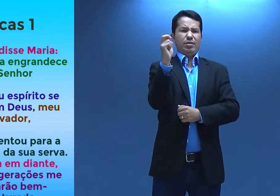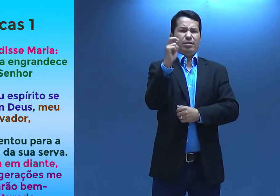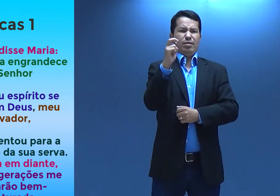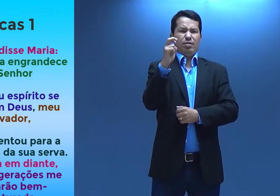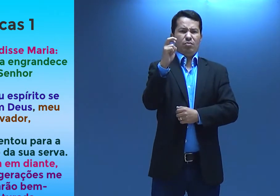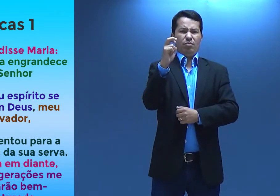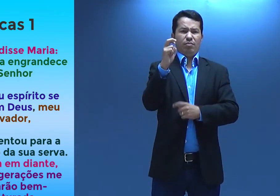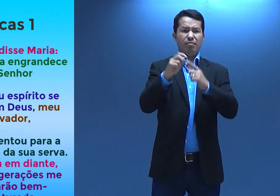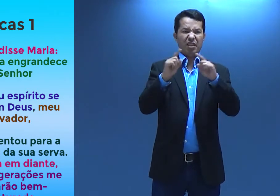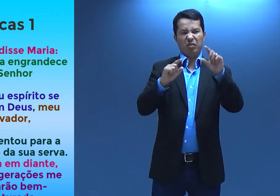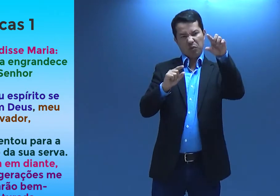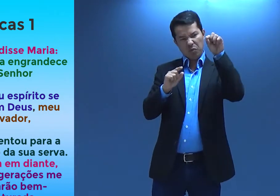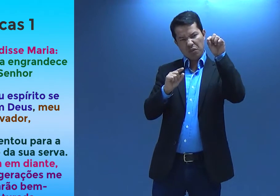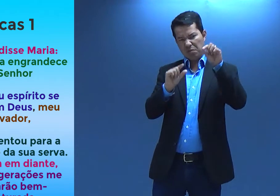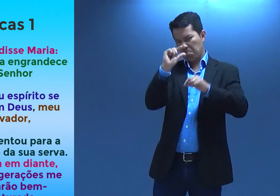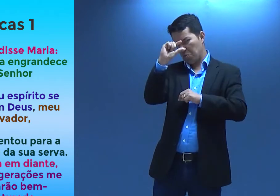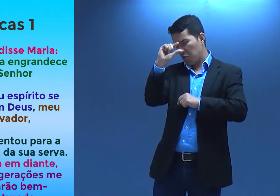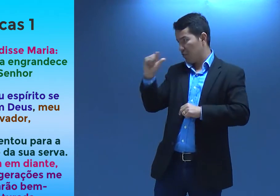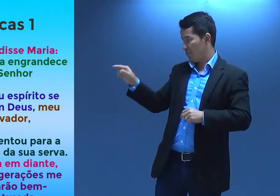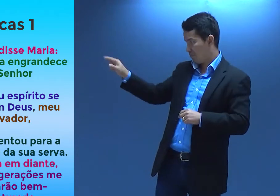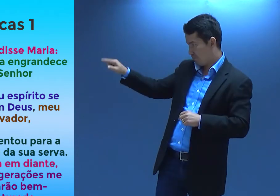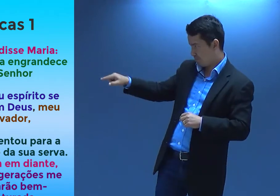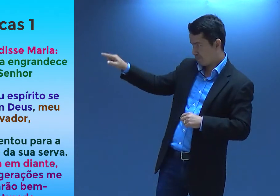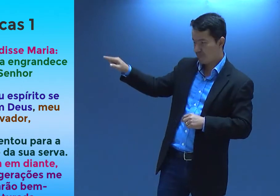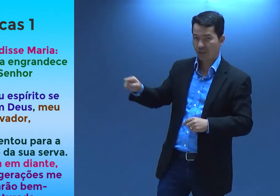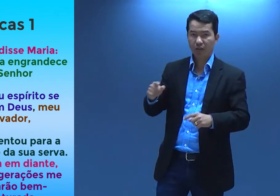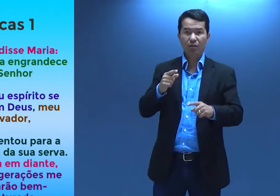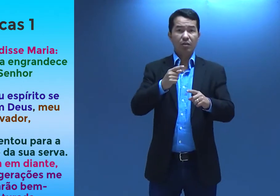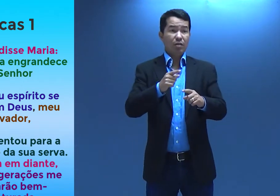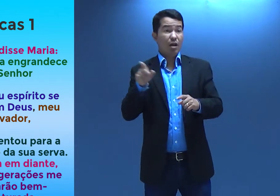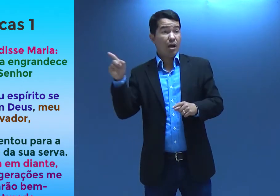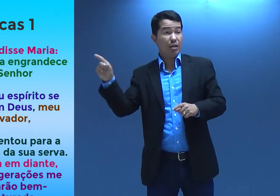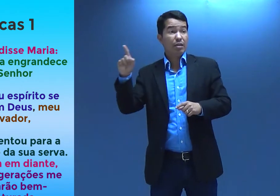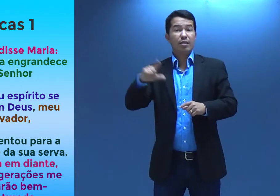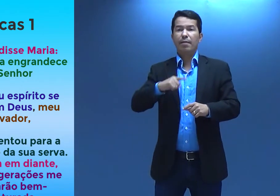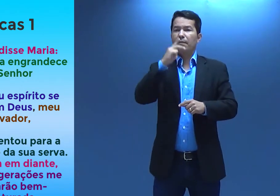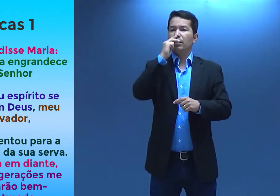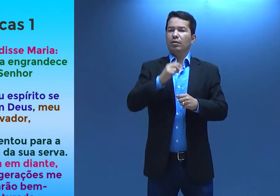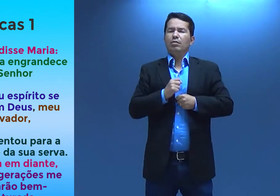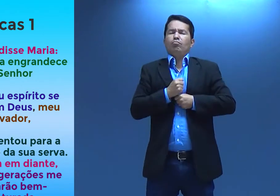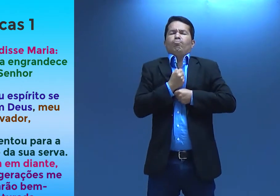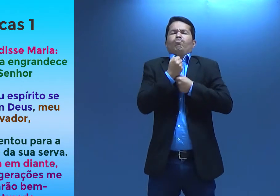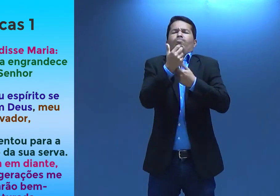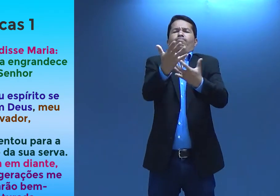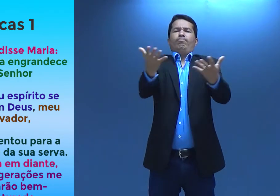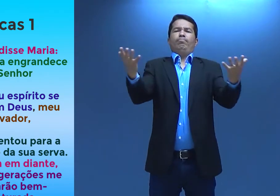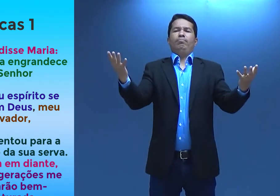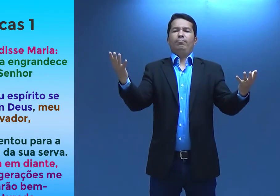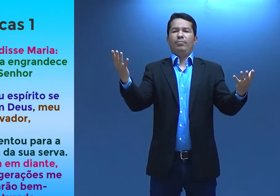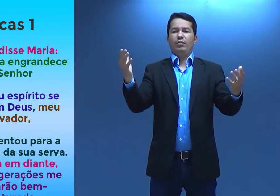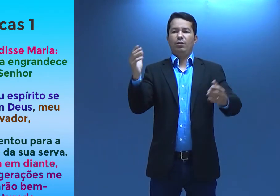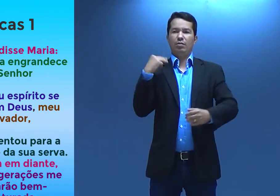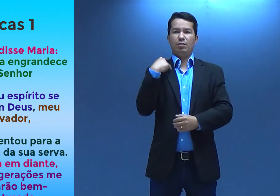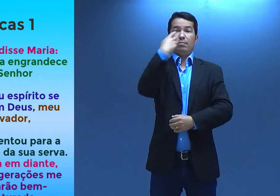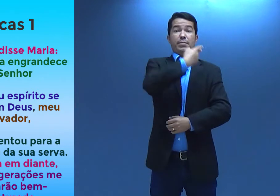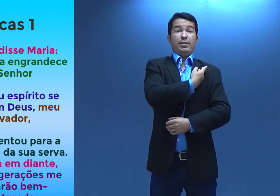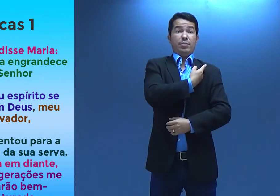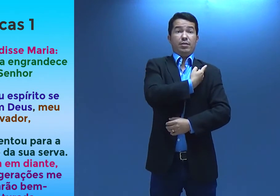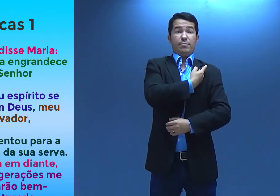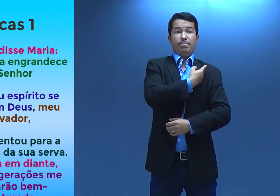verdade, aos 55. Mas eu escolhi só um pouquinho. Ali parece que é um desabafo de